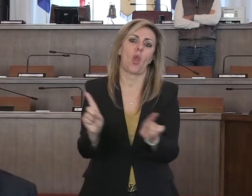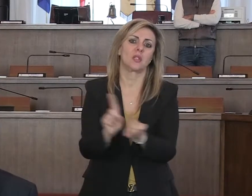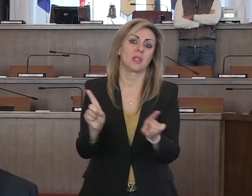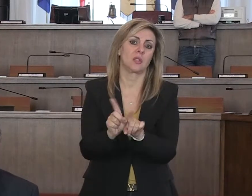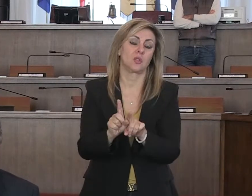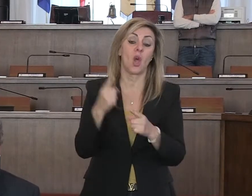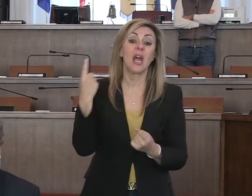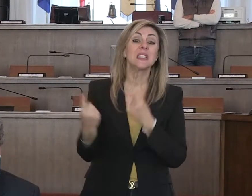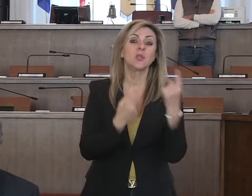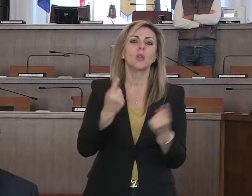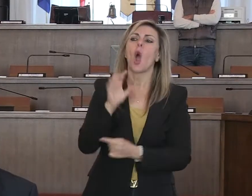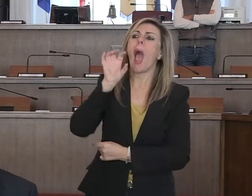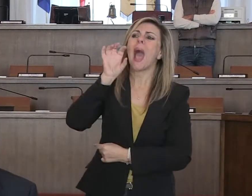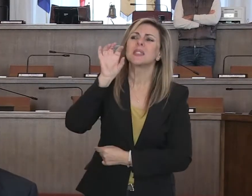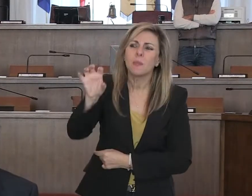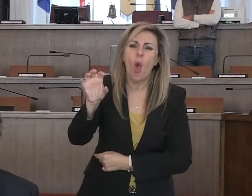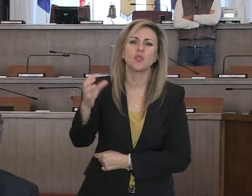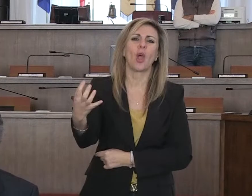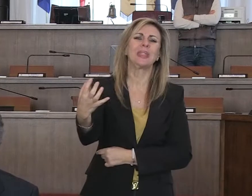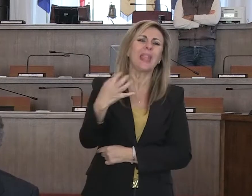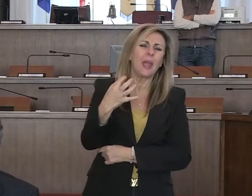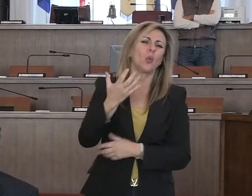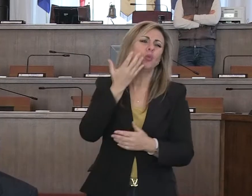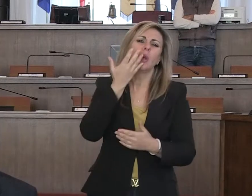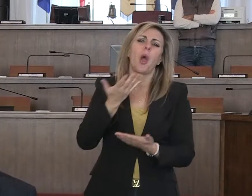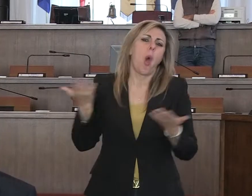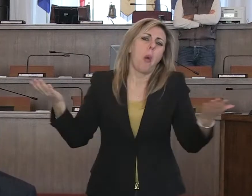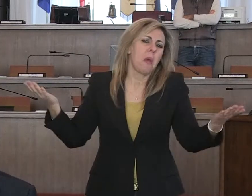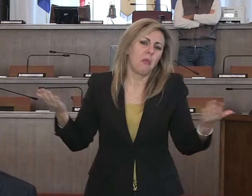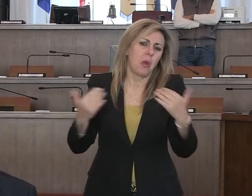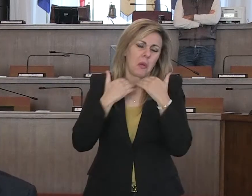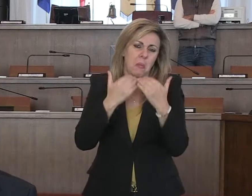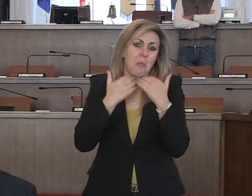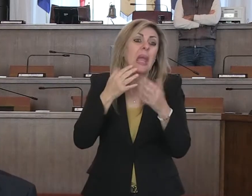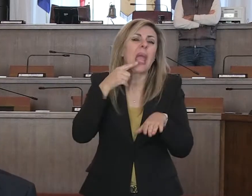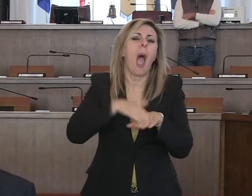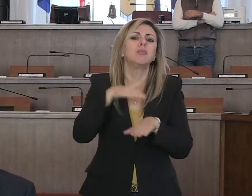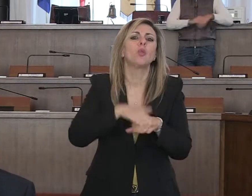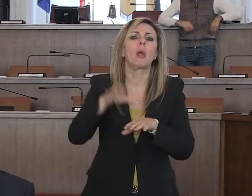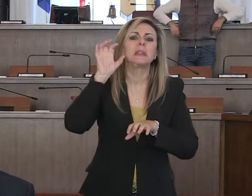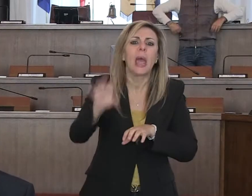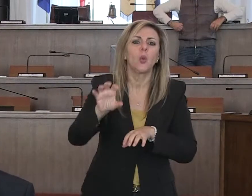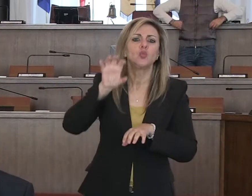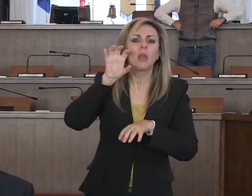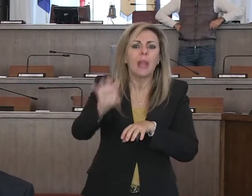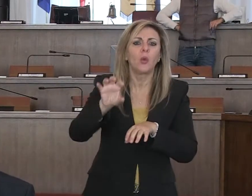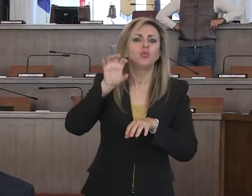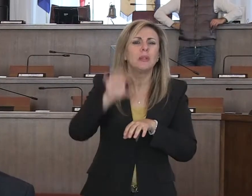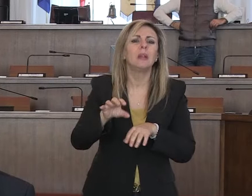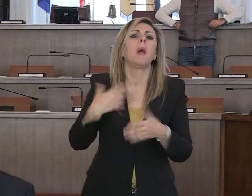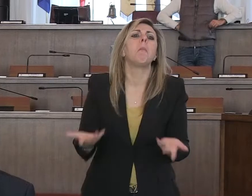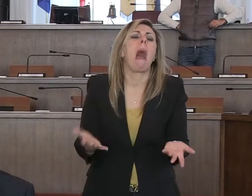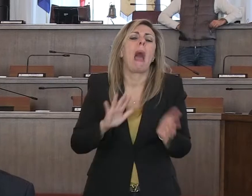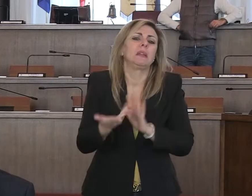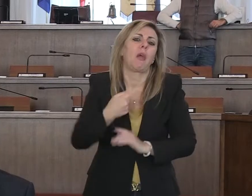esposti e denunce, soprattutto per chi magari è abituato a farlo in maniera seriale, non trova terreno